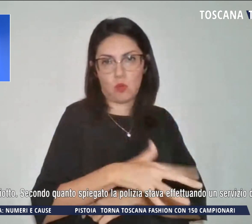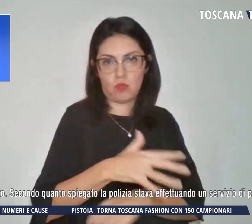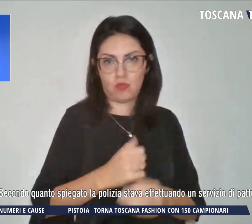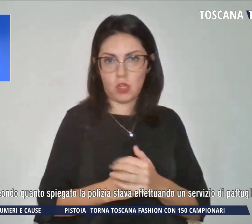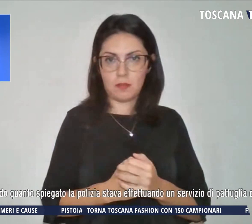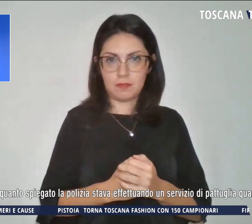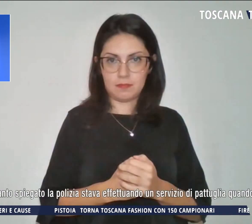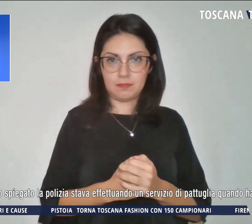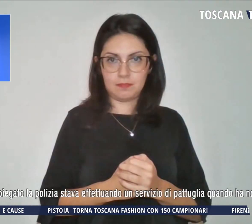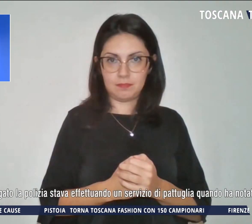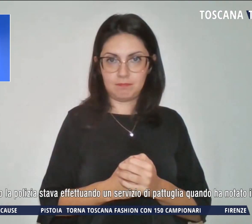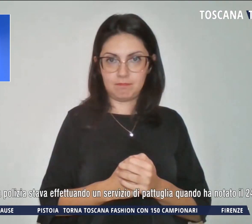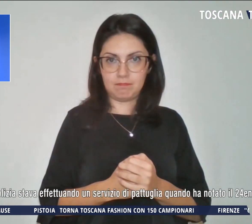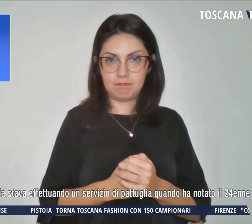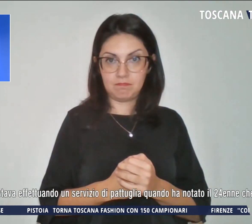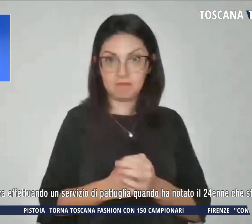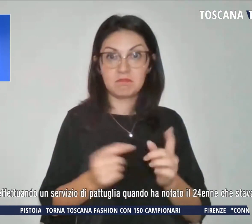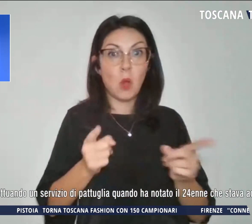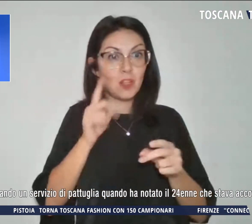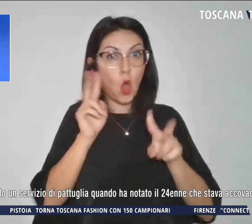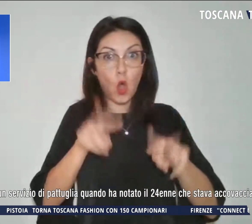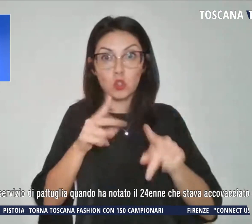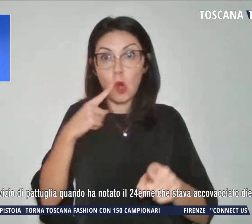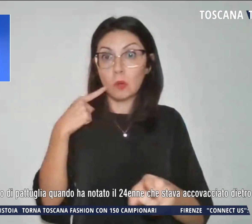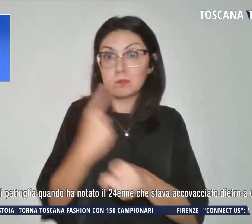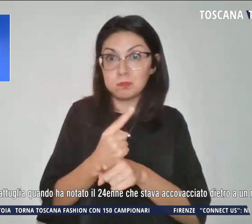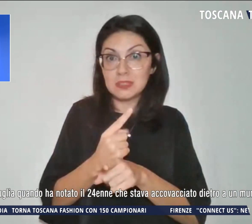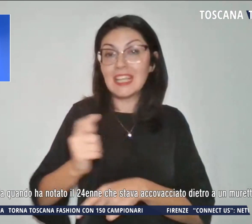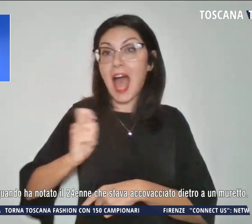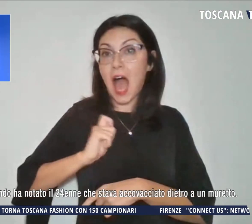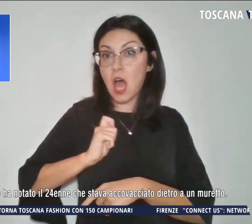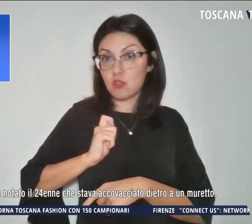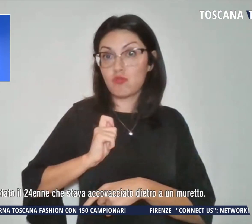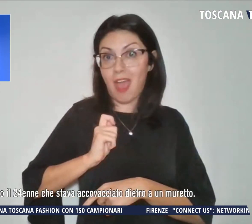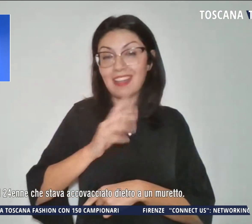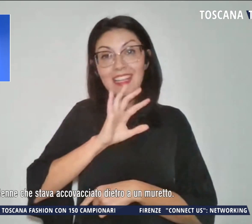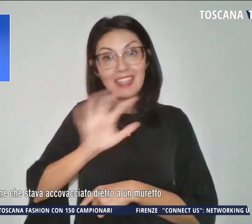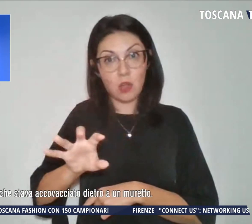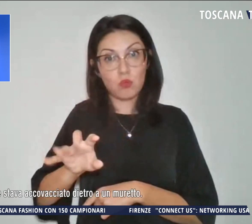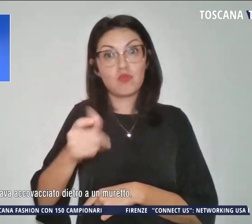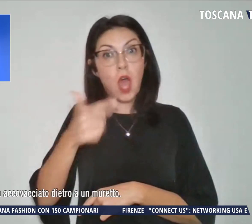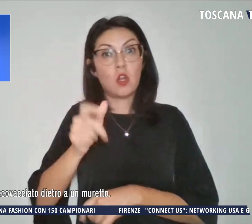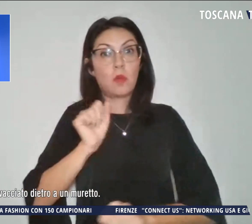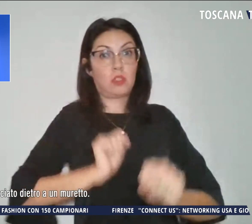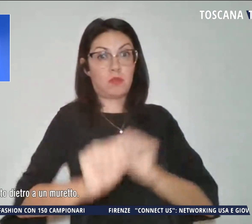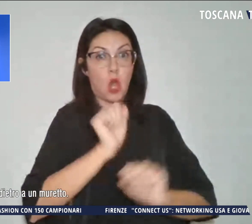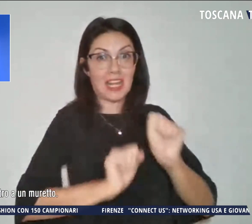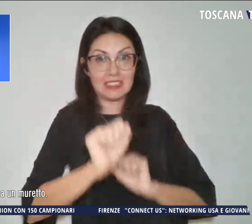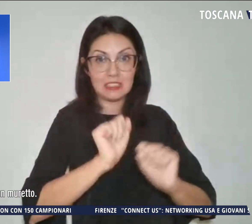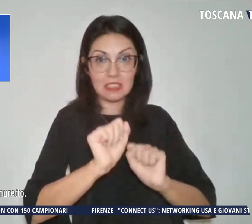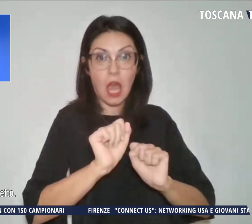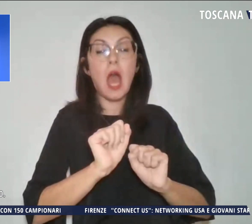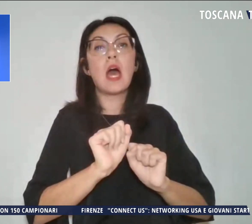Durante lo stesso controllo gli agenti hanno denunciato per resistenza a un 19enne di